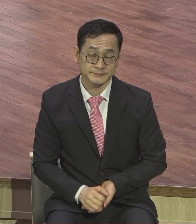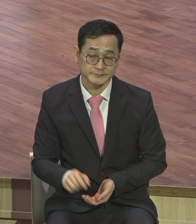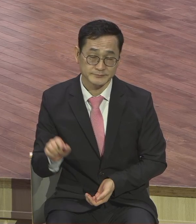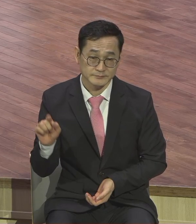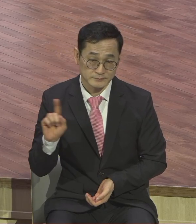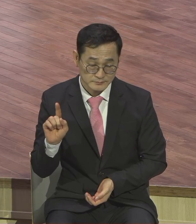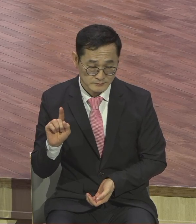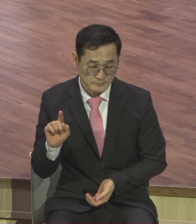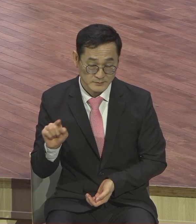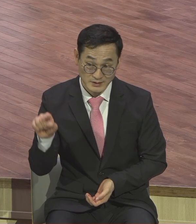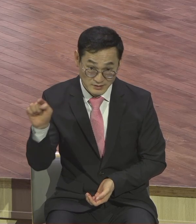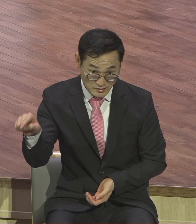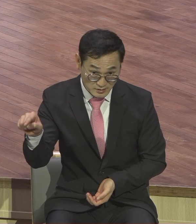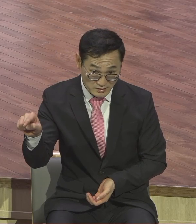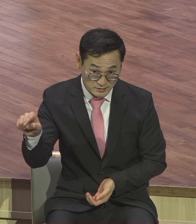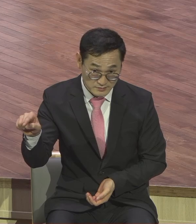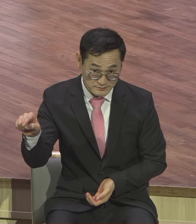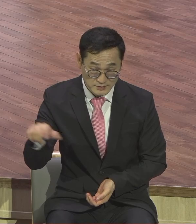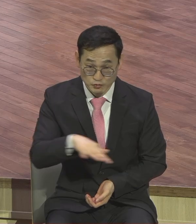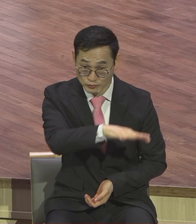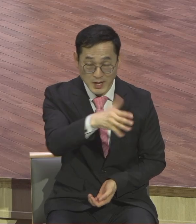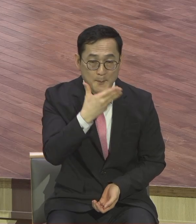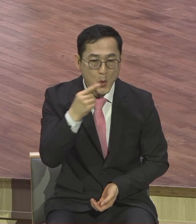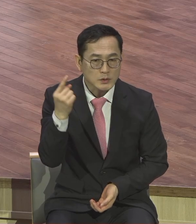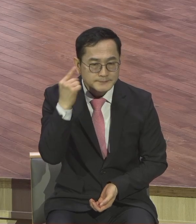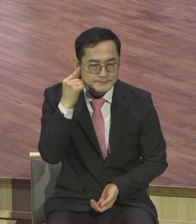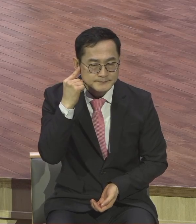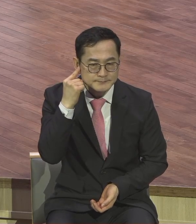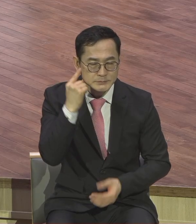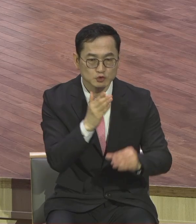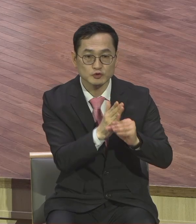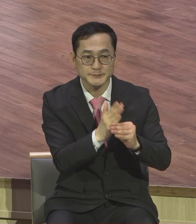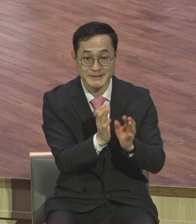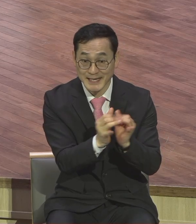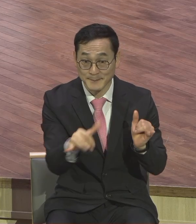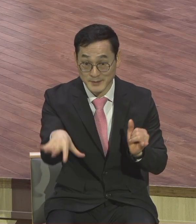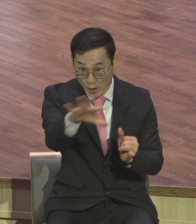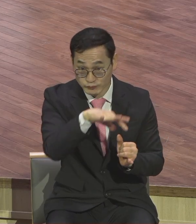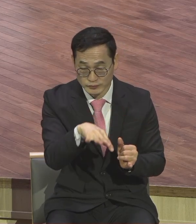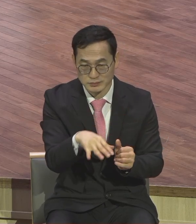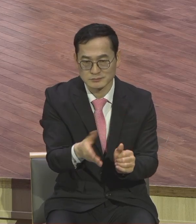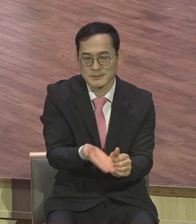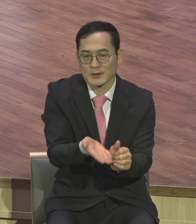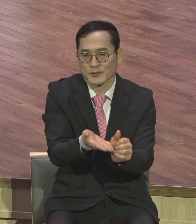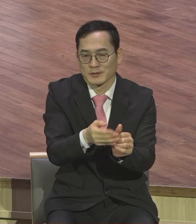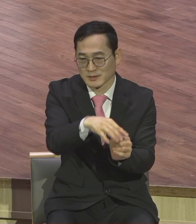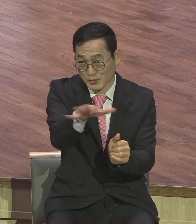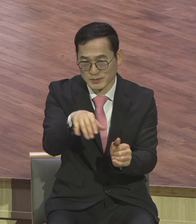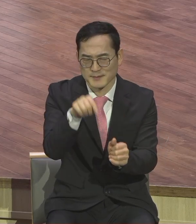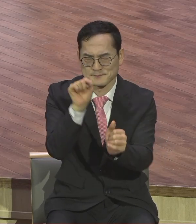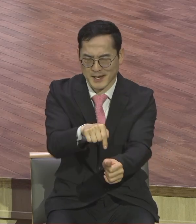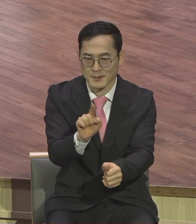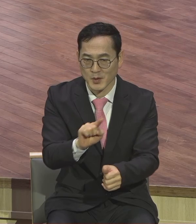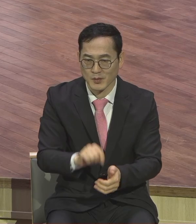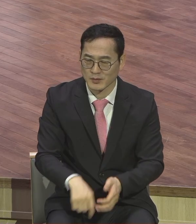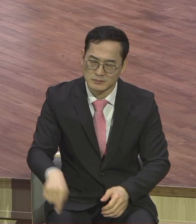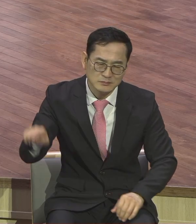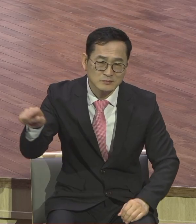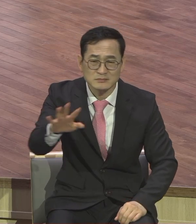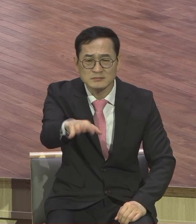복음 깨달은 여러분들은 책임지라는 것입니다 너가 살고 있는 가정 너가 다니는 직장 사업장